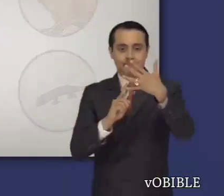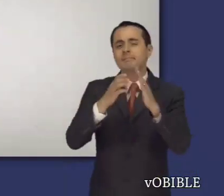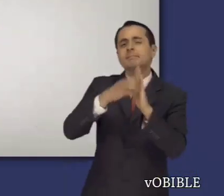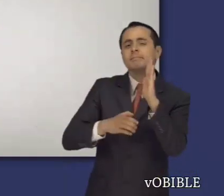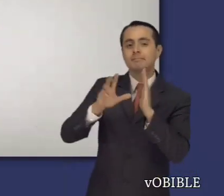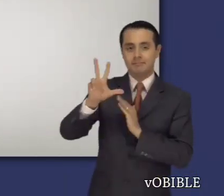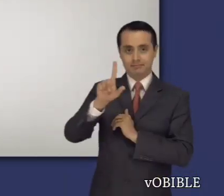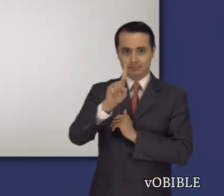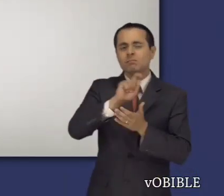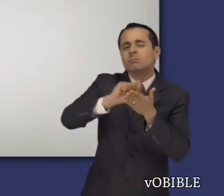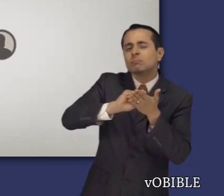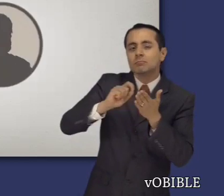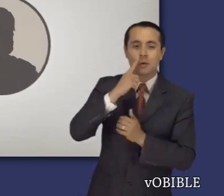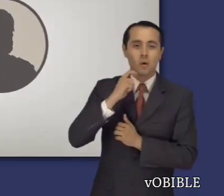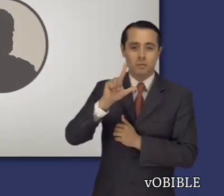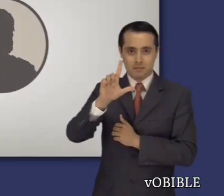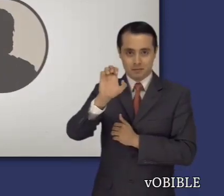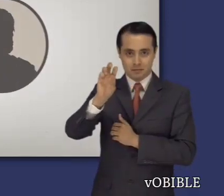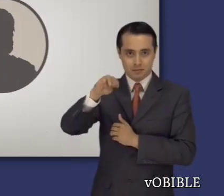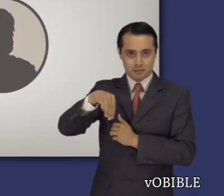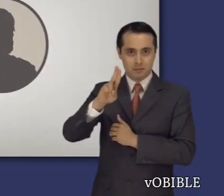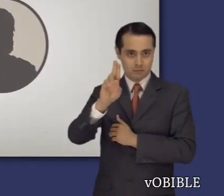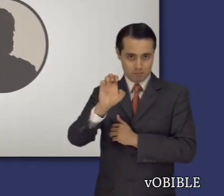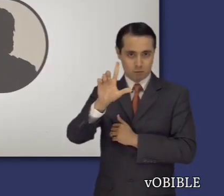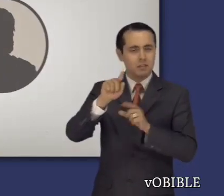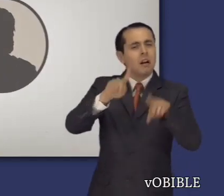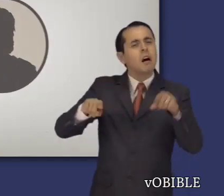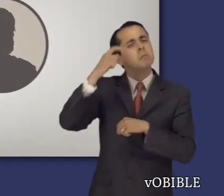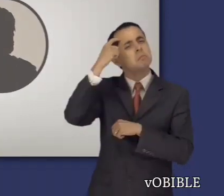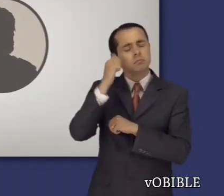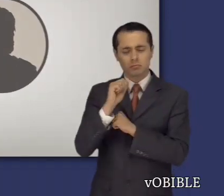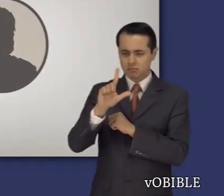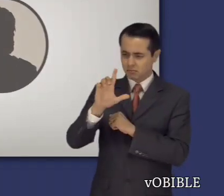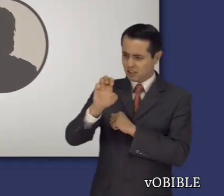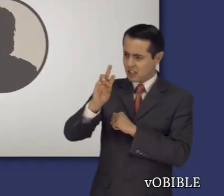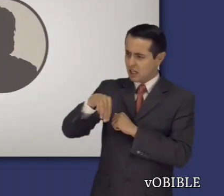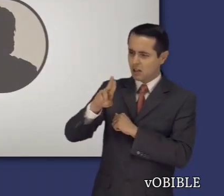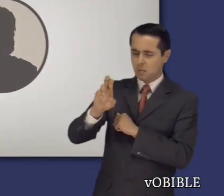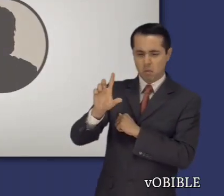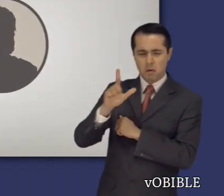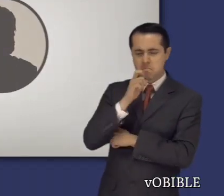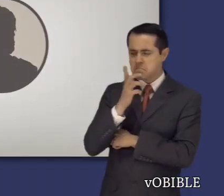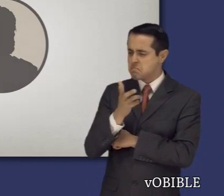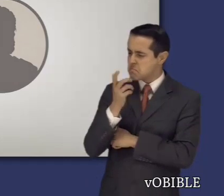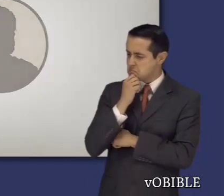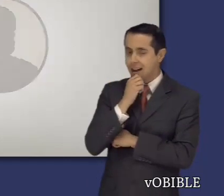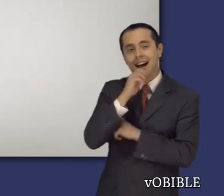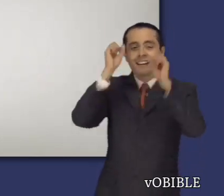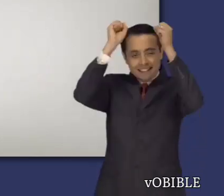sabias. Lemuel compuso el último capítulo. Hay quienes opinan que Lemuel es otro nombre de Salomón.